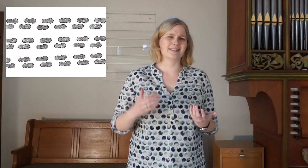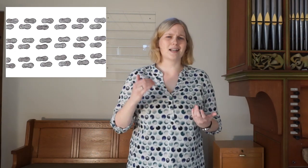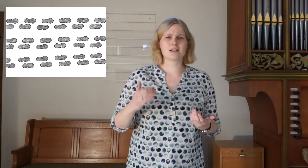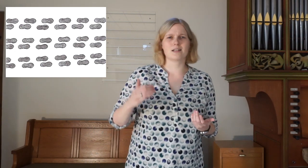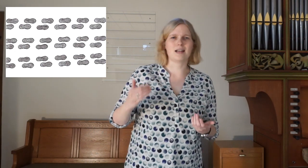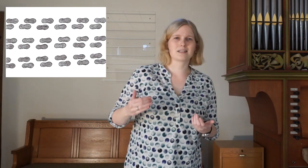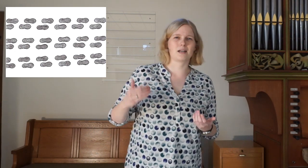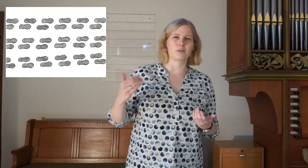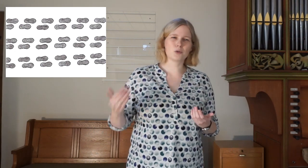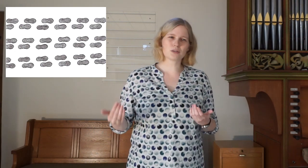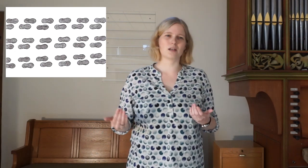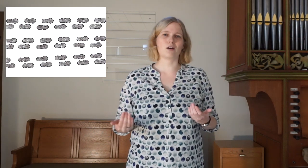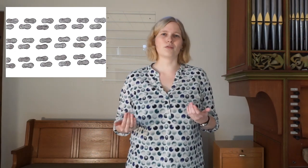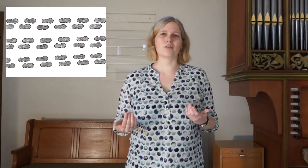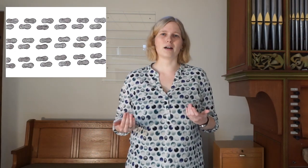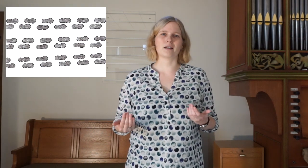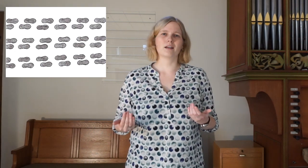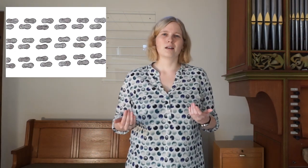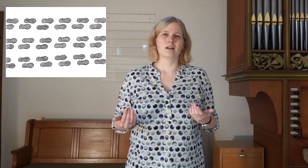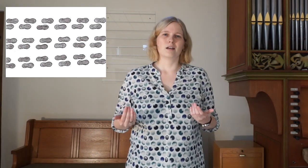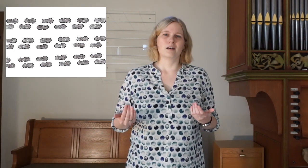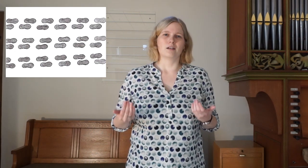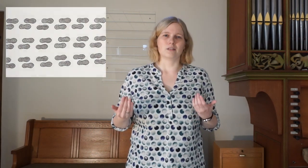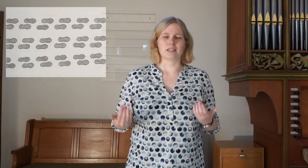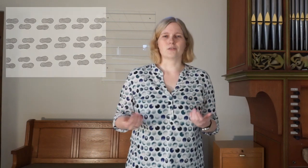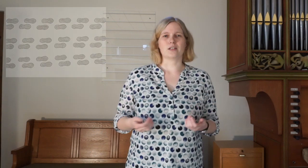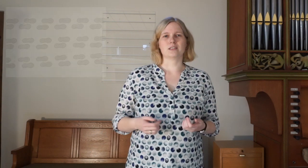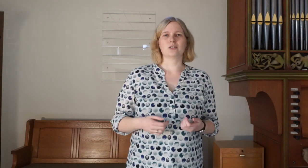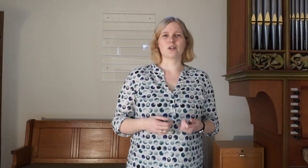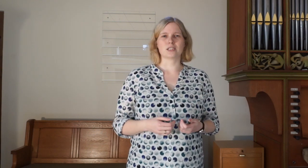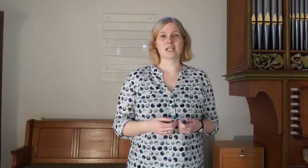ganz langsam losgelaufen waren. Und jetzt waren sie doch da.